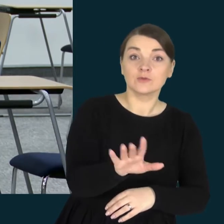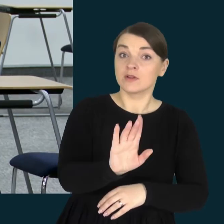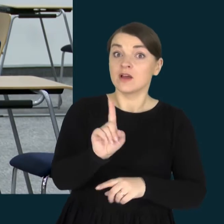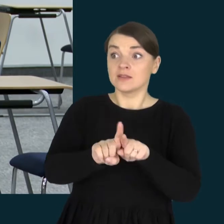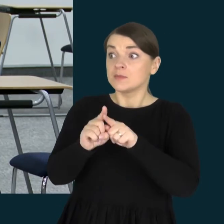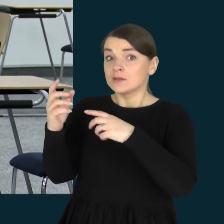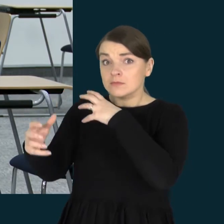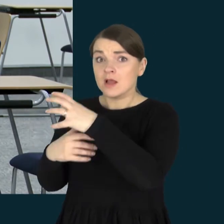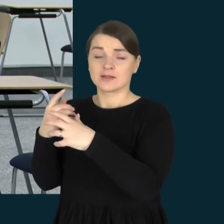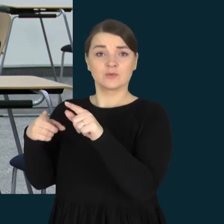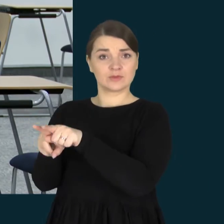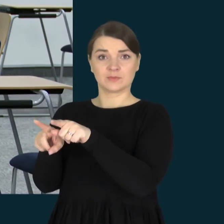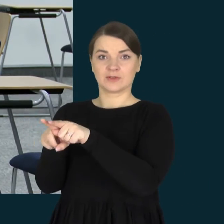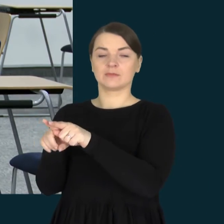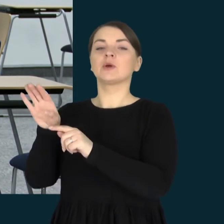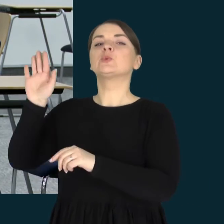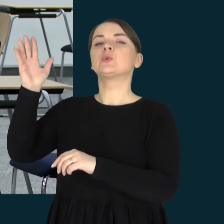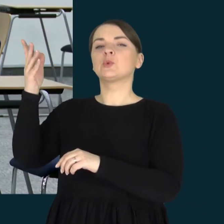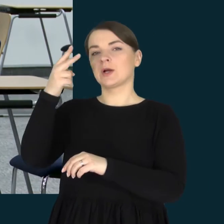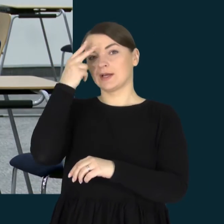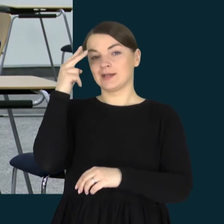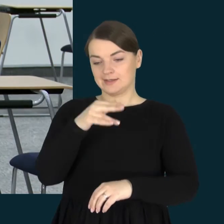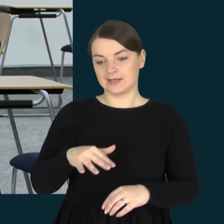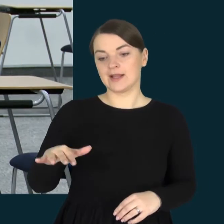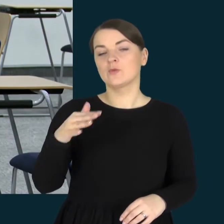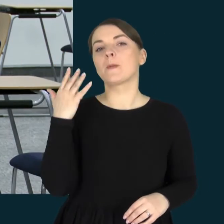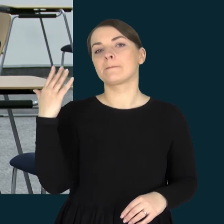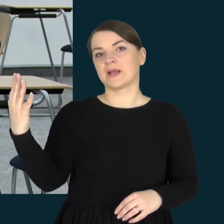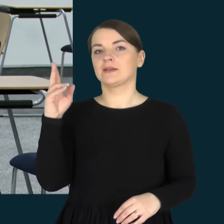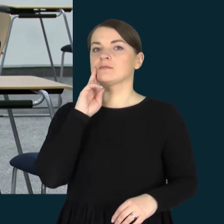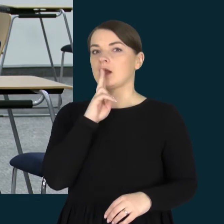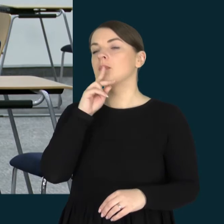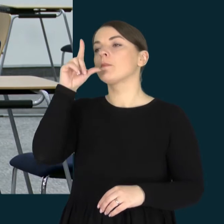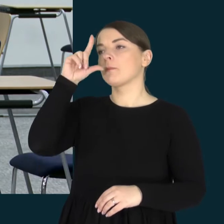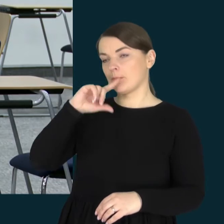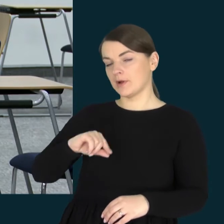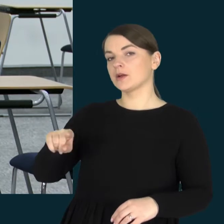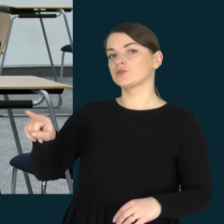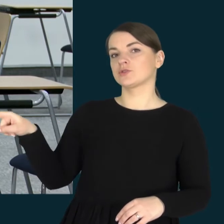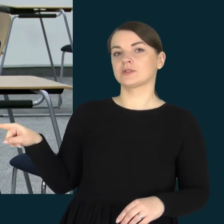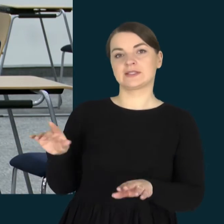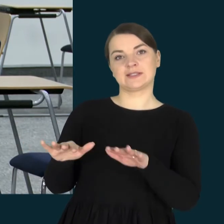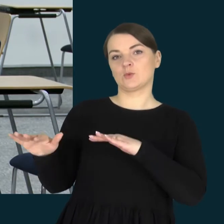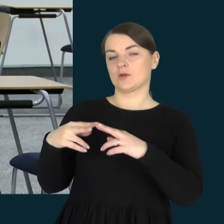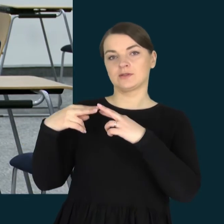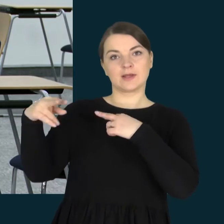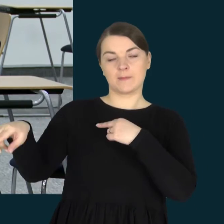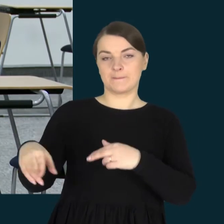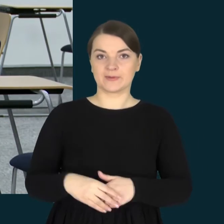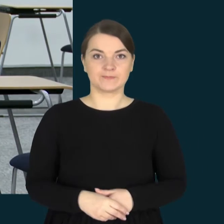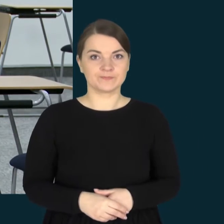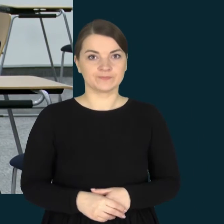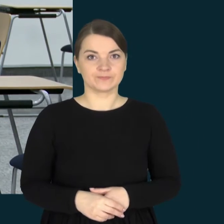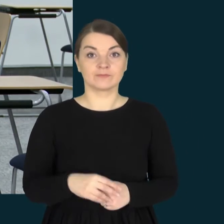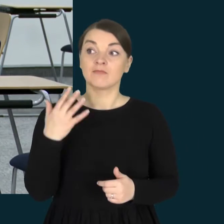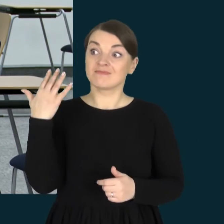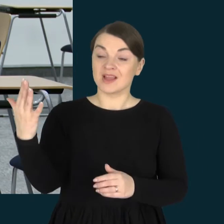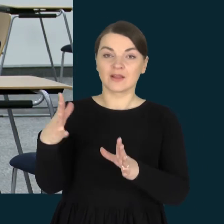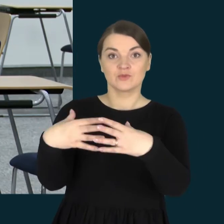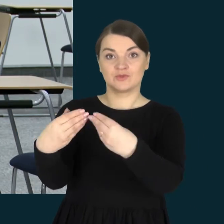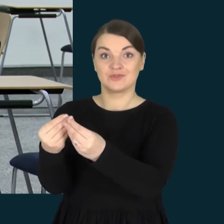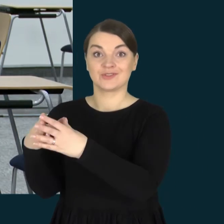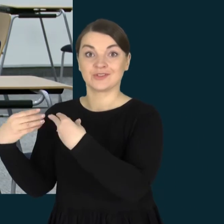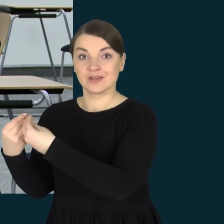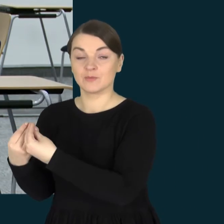bet jeigu kalbame apie Lietuvą, tai penkias mamos yra pažįstomas. Penkias šeimos, kuriu šeimoje